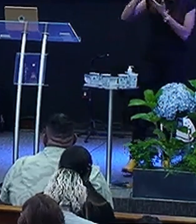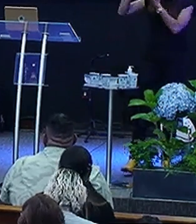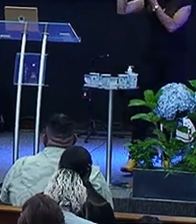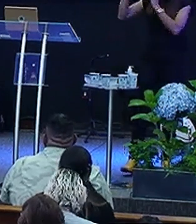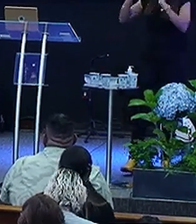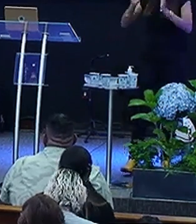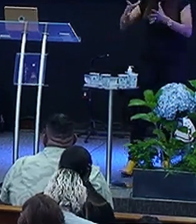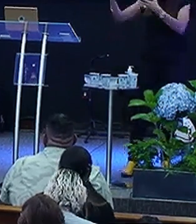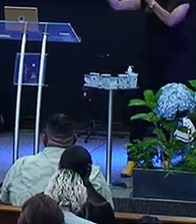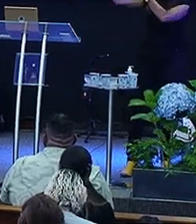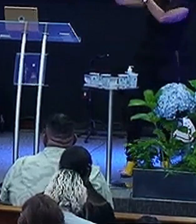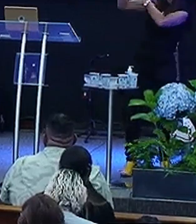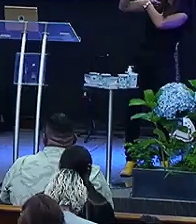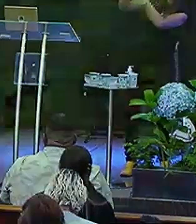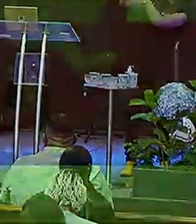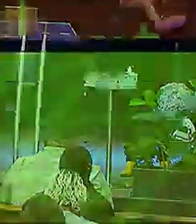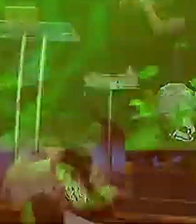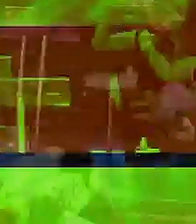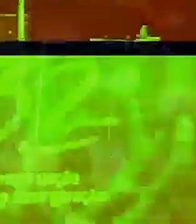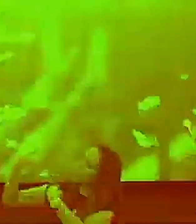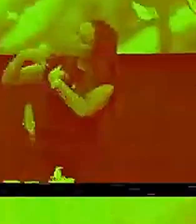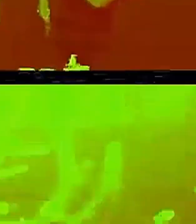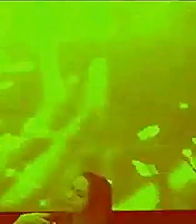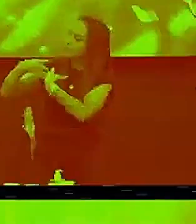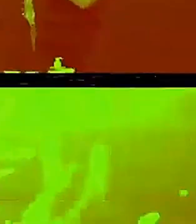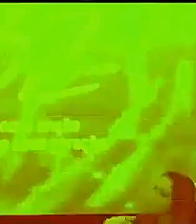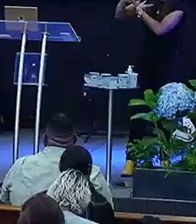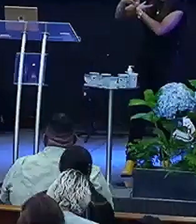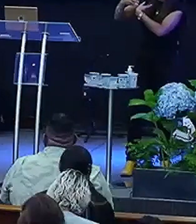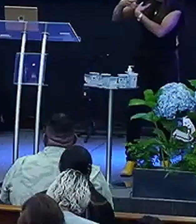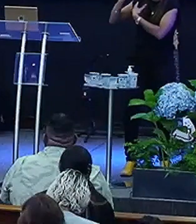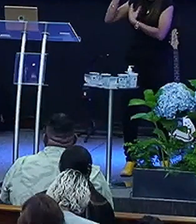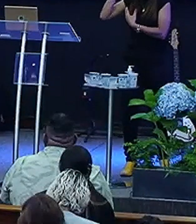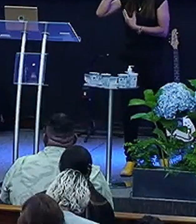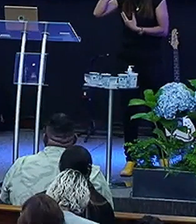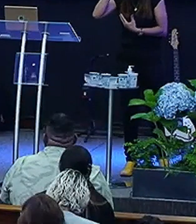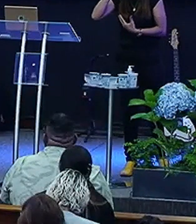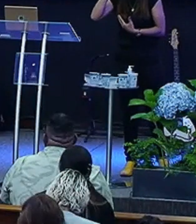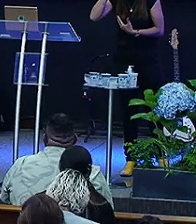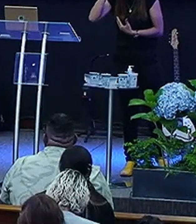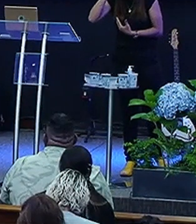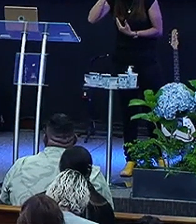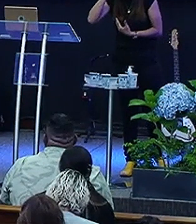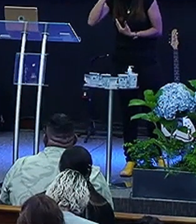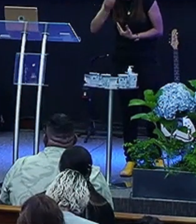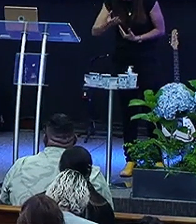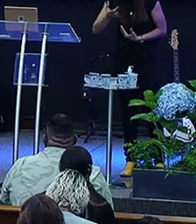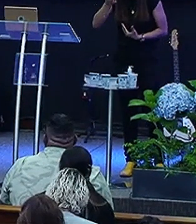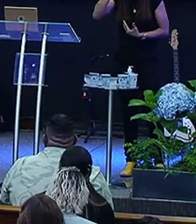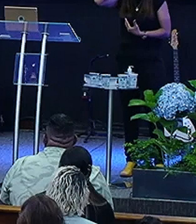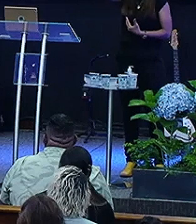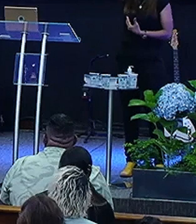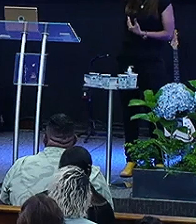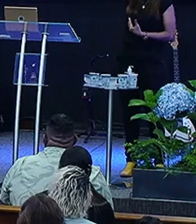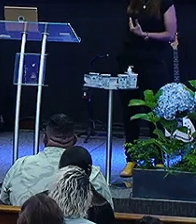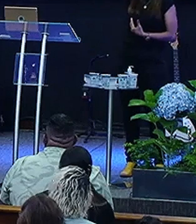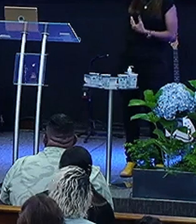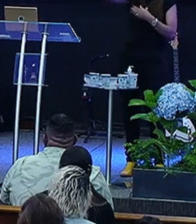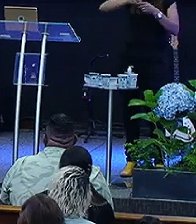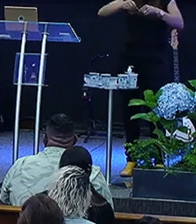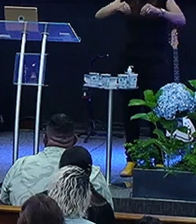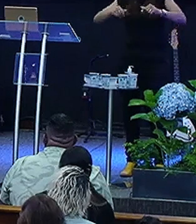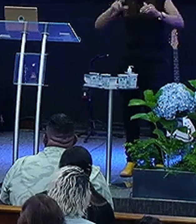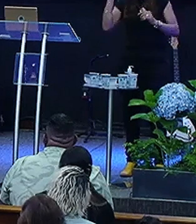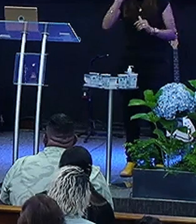nos ensina Que não entender Compreender Porque a semente ali não é a